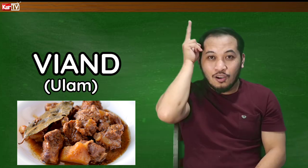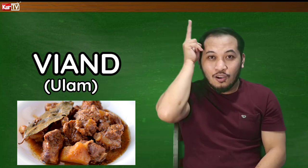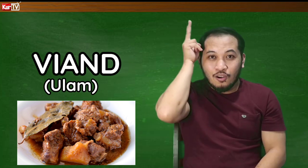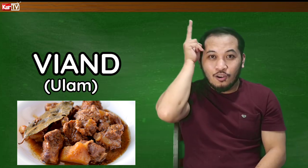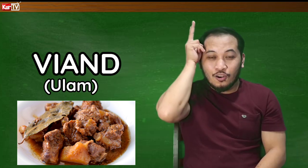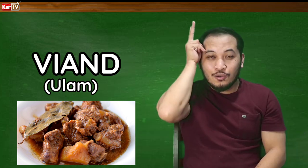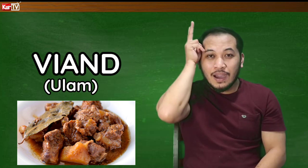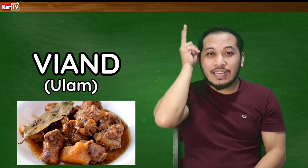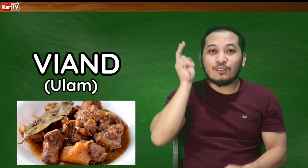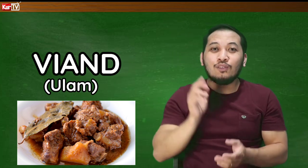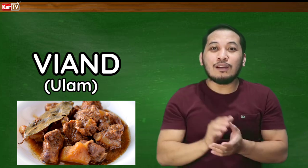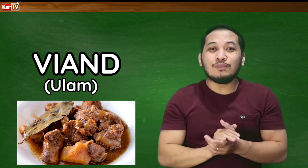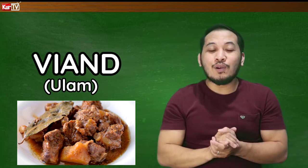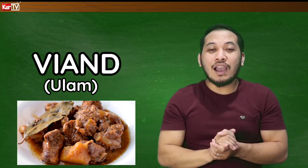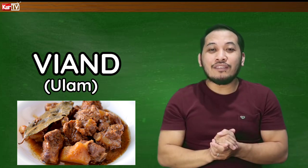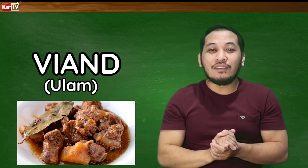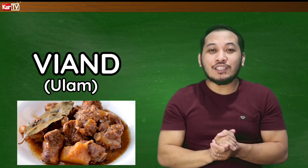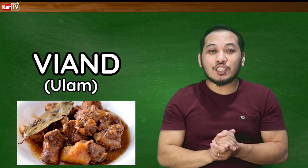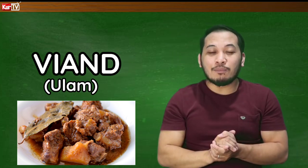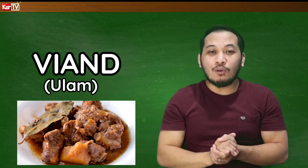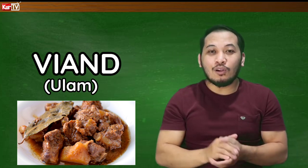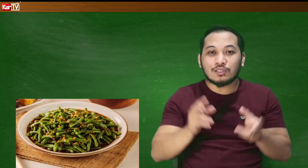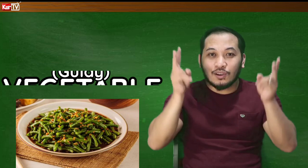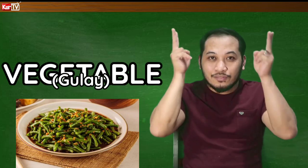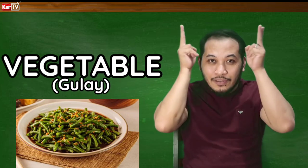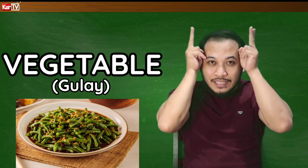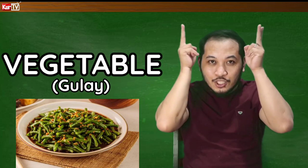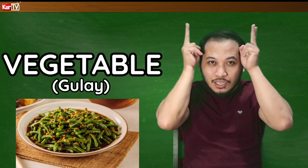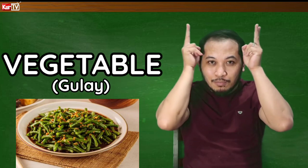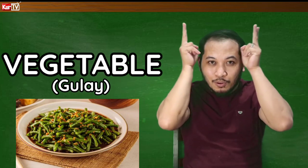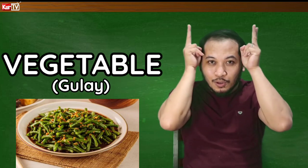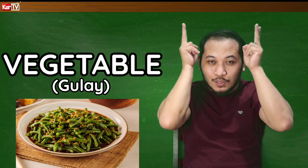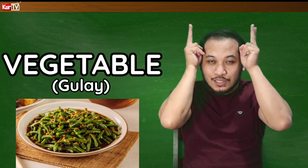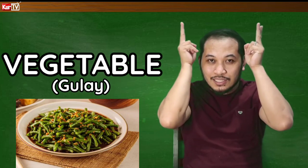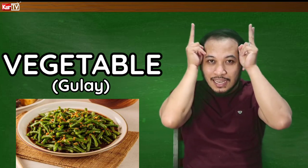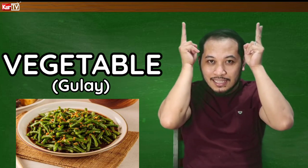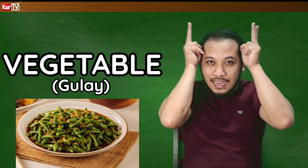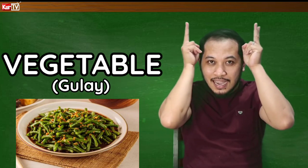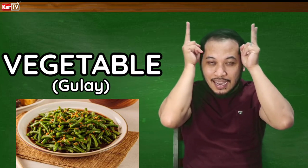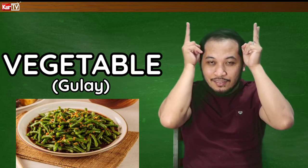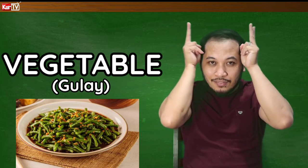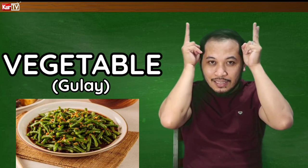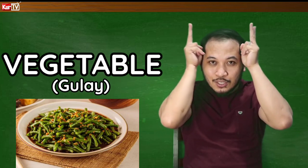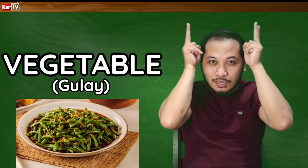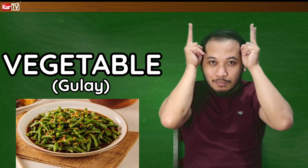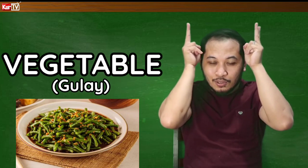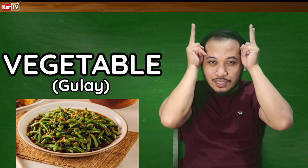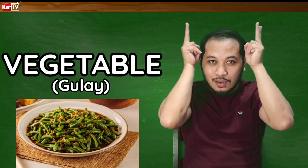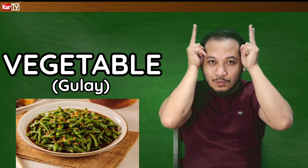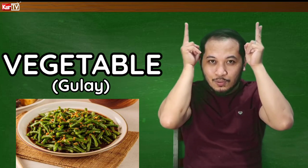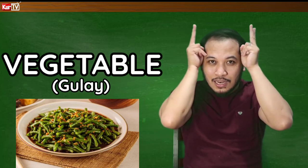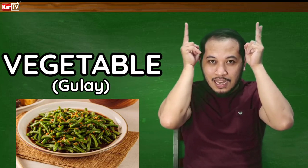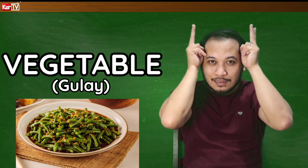O, kunwari, ang ulam nyo ay vegetables, o vegetables. vegetables. Ayan, vegetables ang ulam.